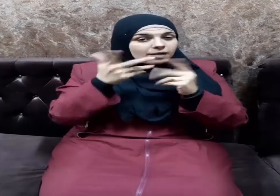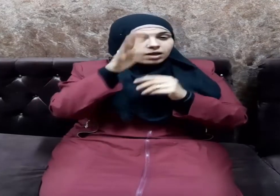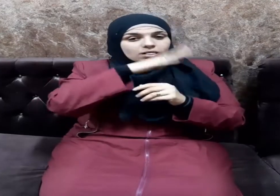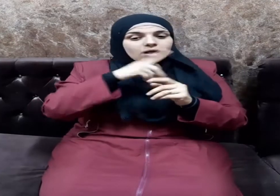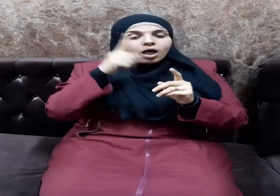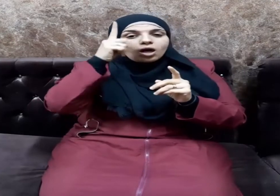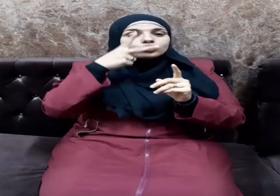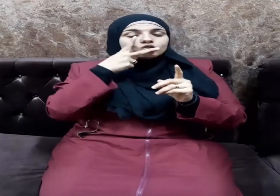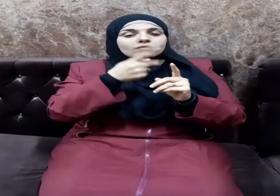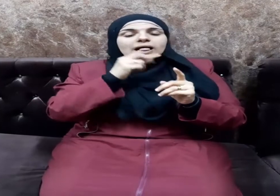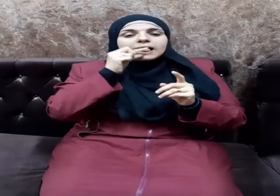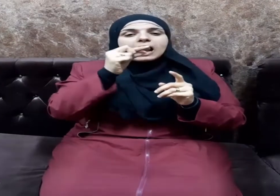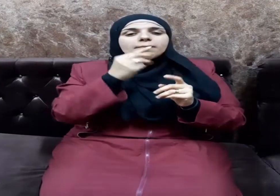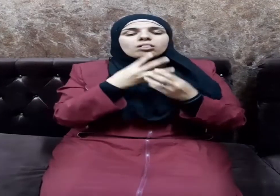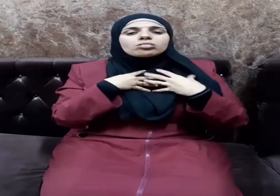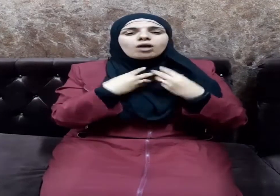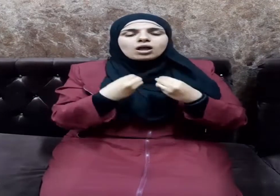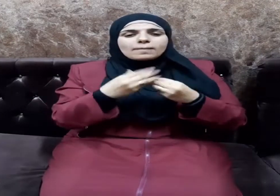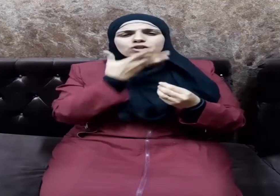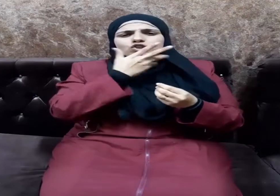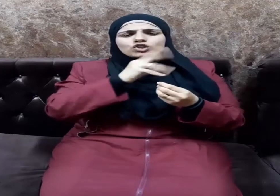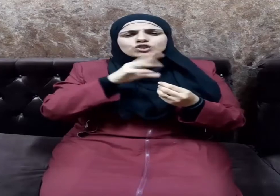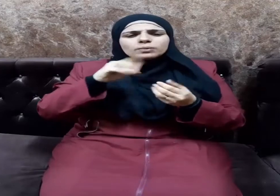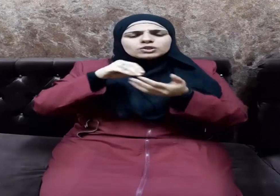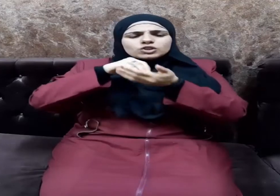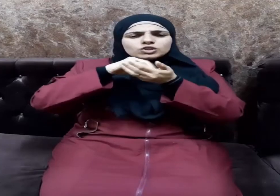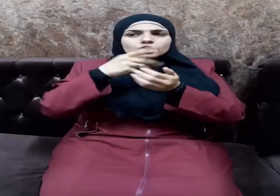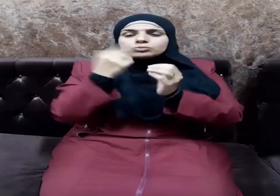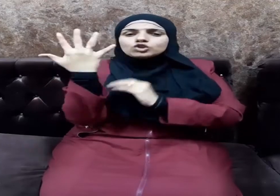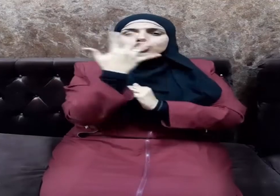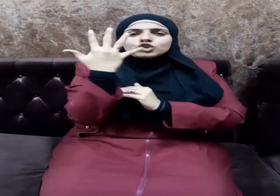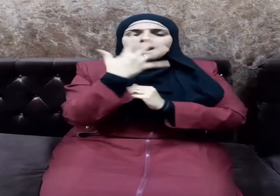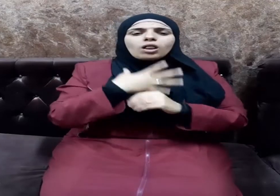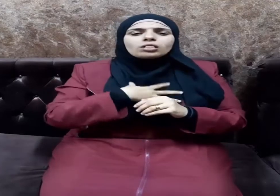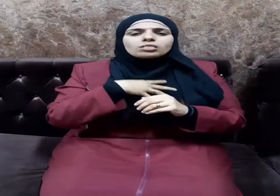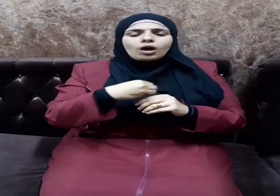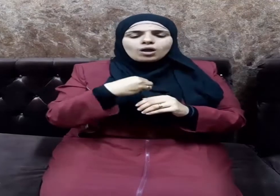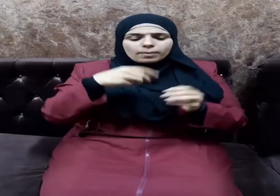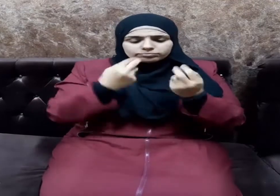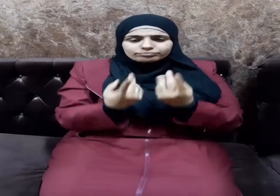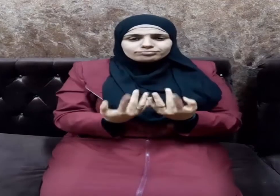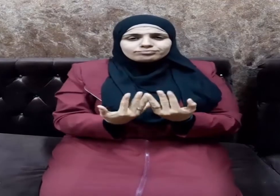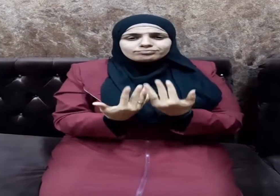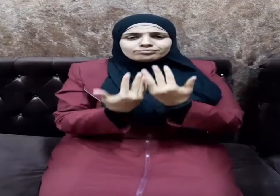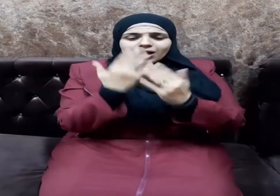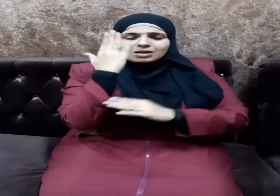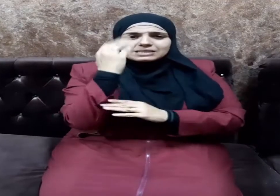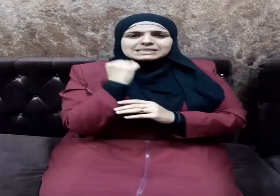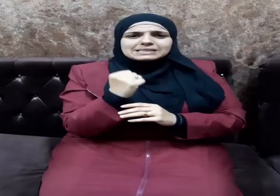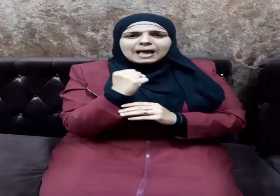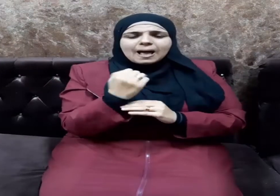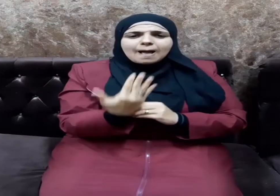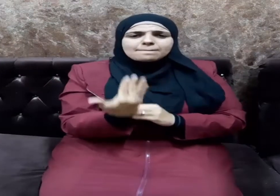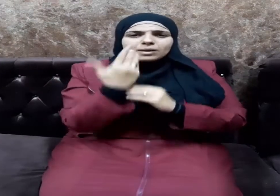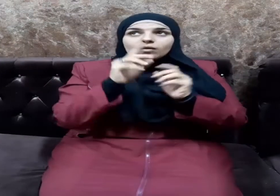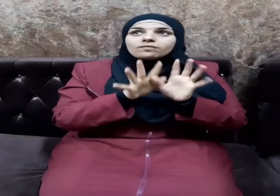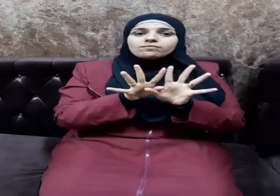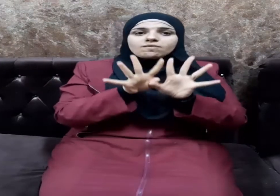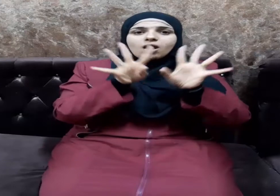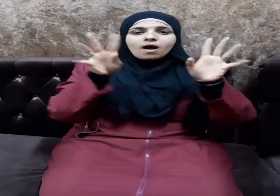مثلا كلمة طيبة كشجرة طيبة أصلها ثابت وفرعها